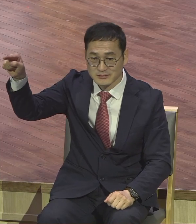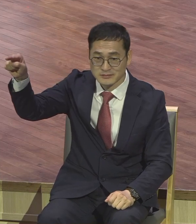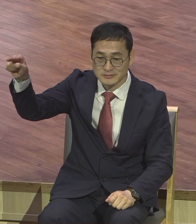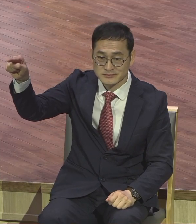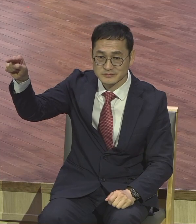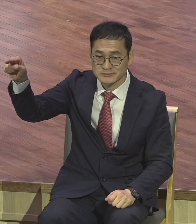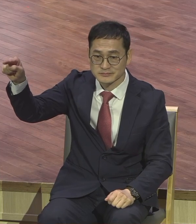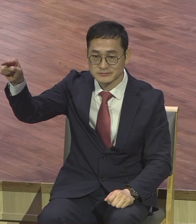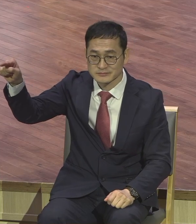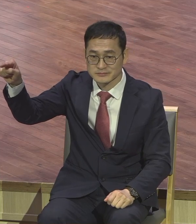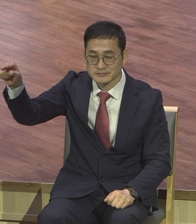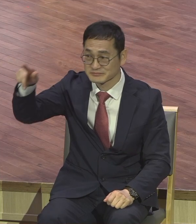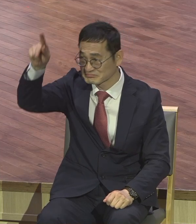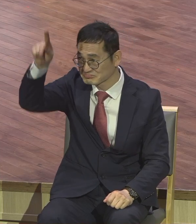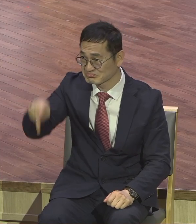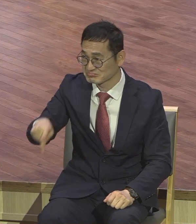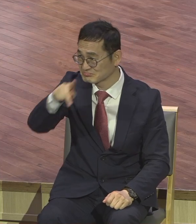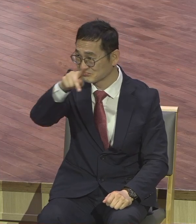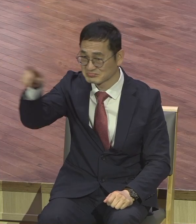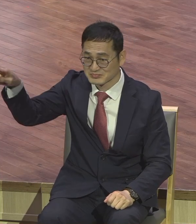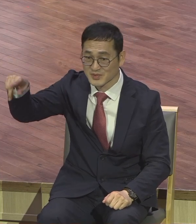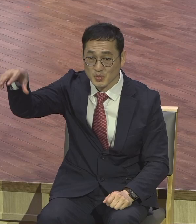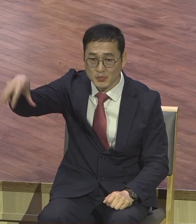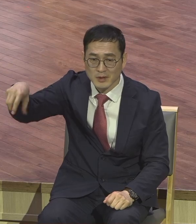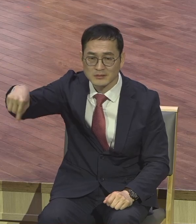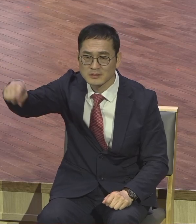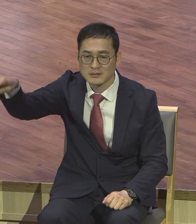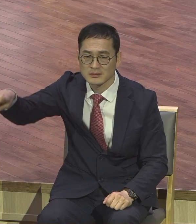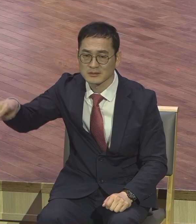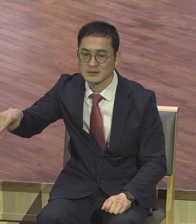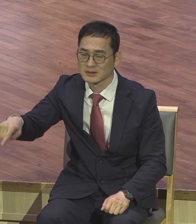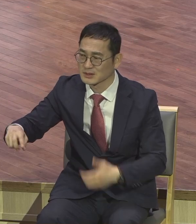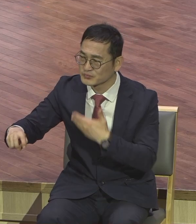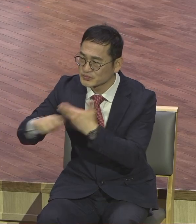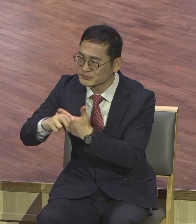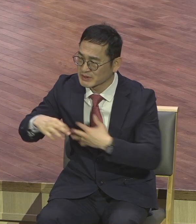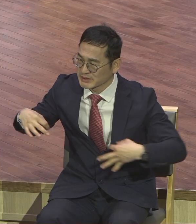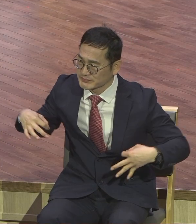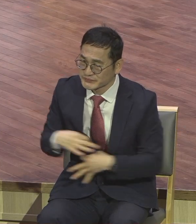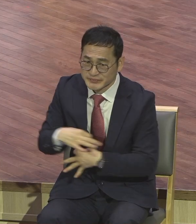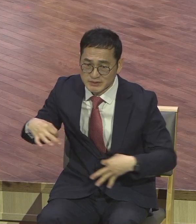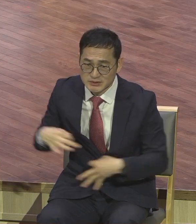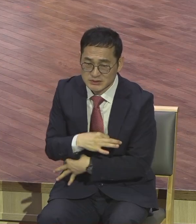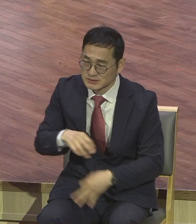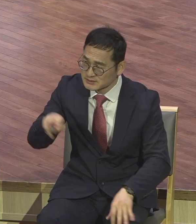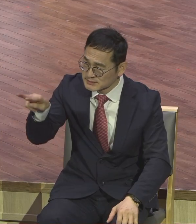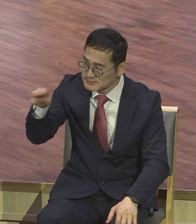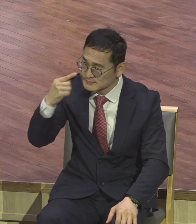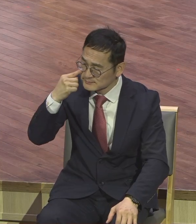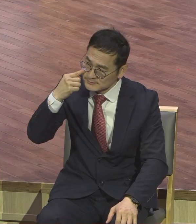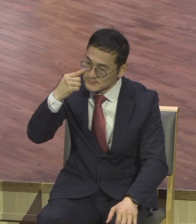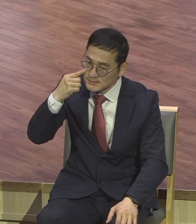상황을 이 비성경적 가르침에 대해서